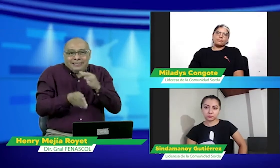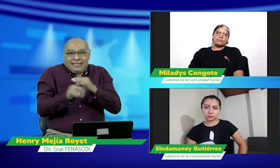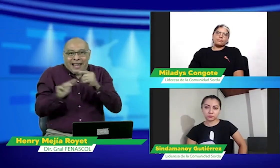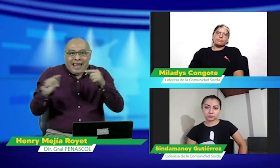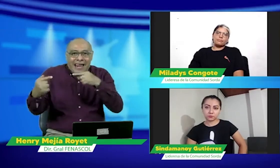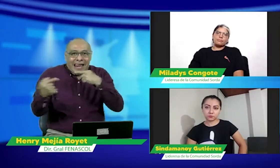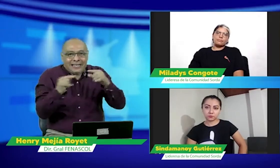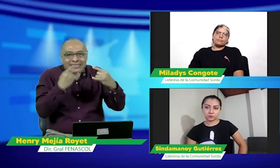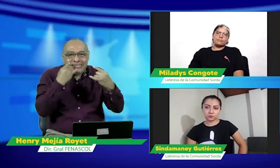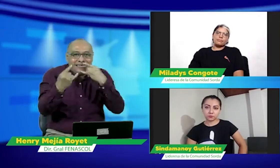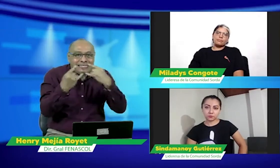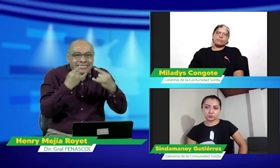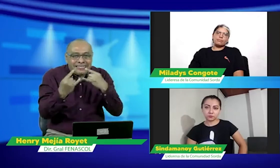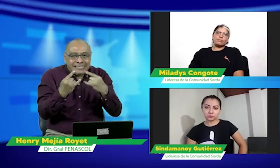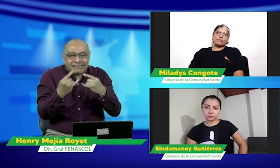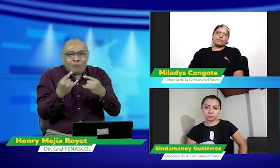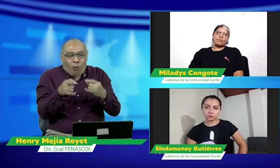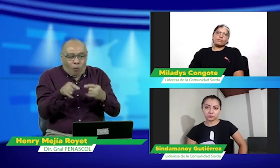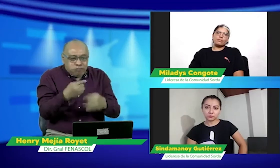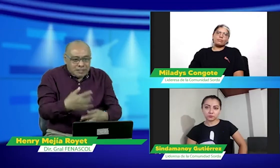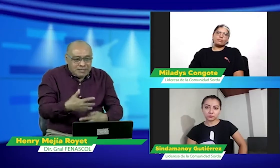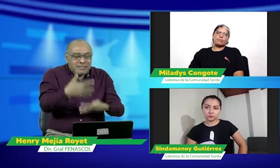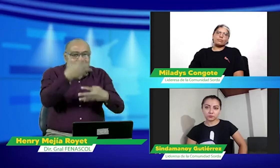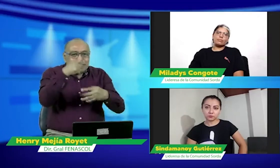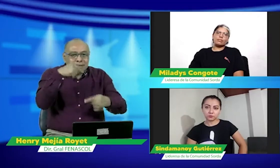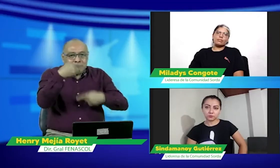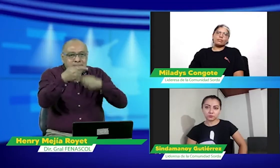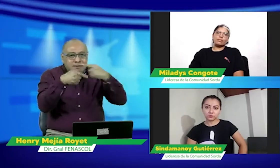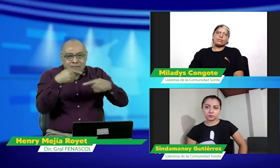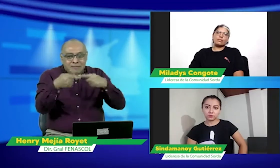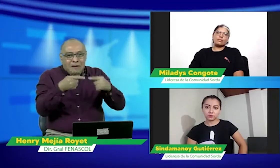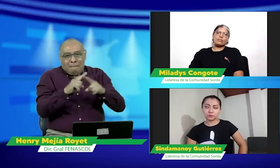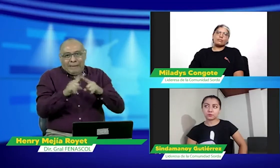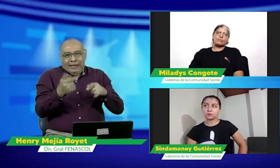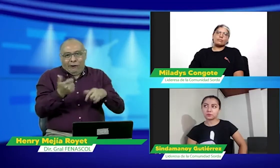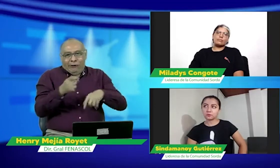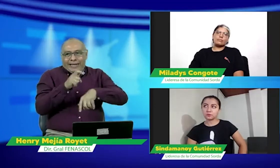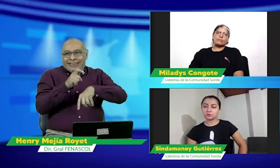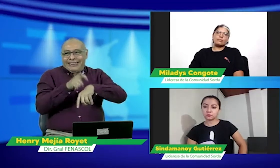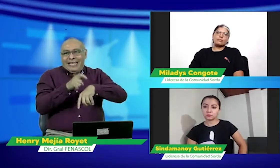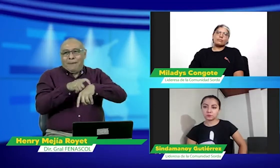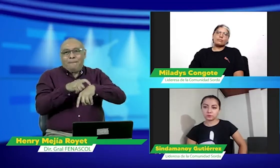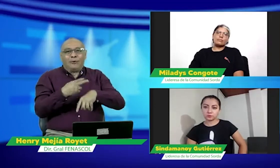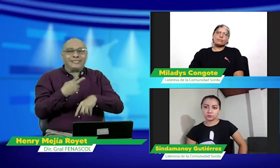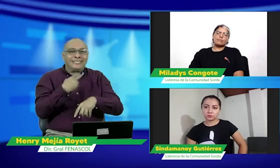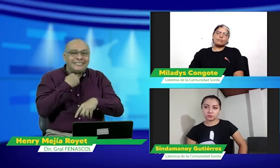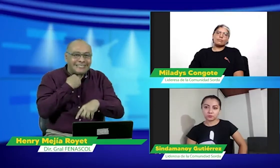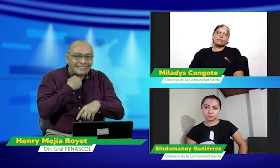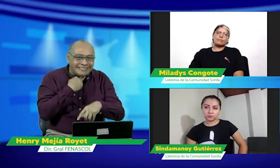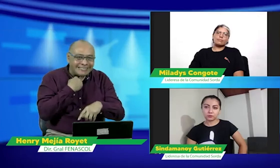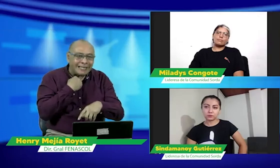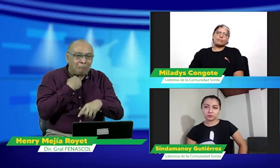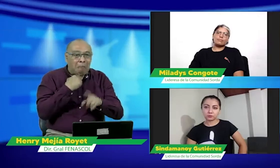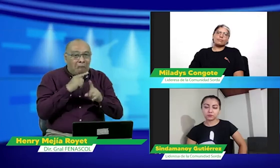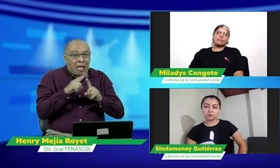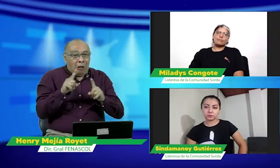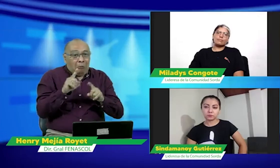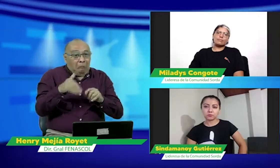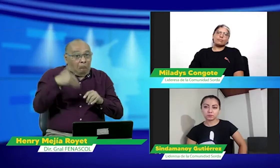nosotros la comunidad quisiéramos continuar con este debate de hecho hay muchísimos comentarios que nos están dejando pero